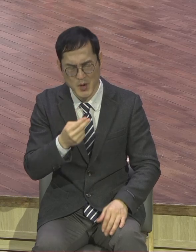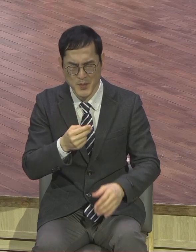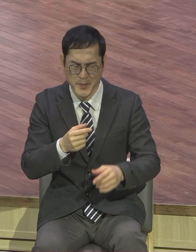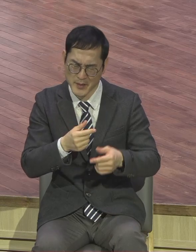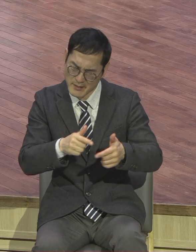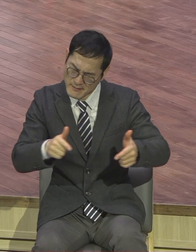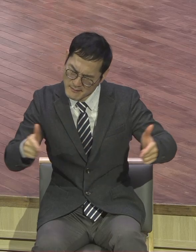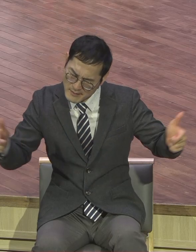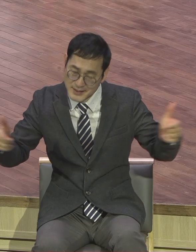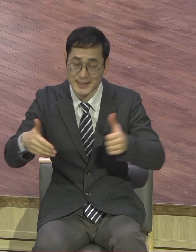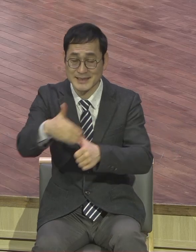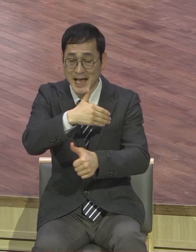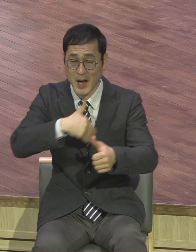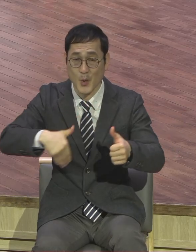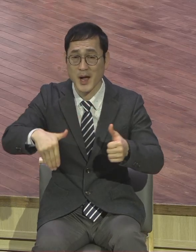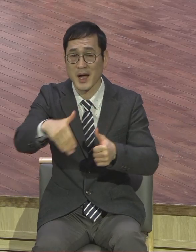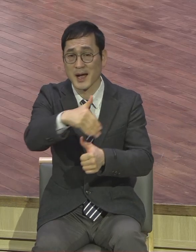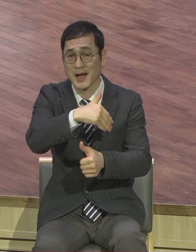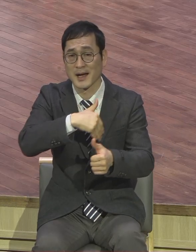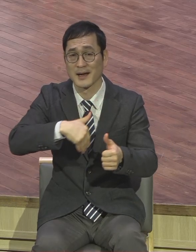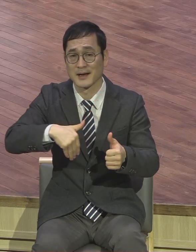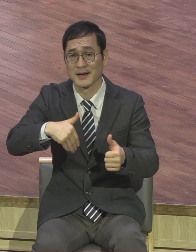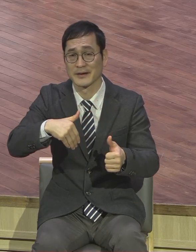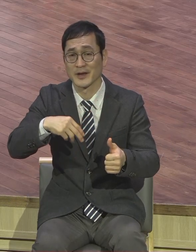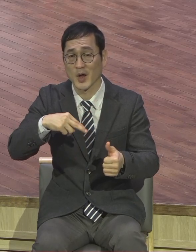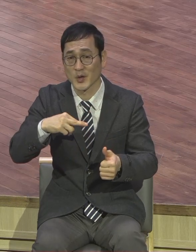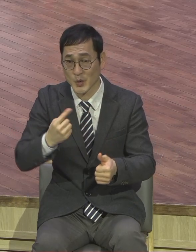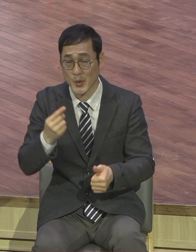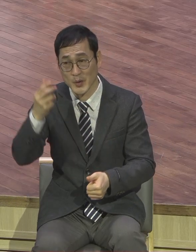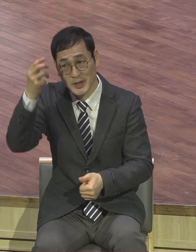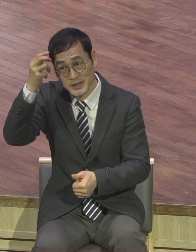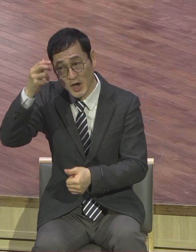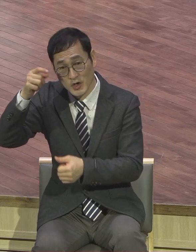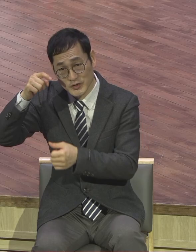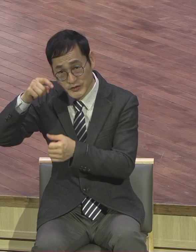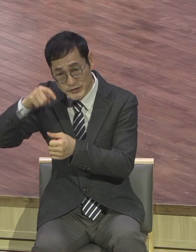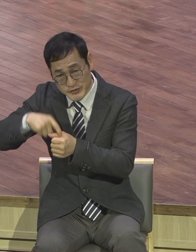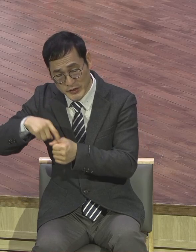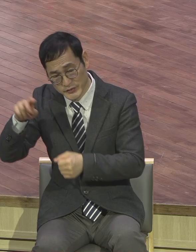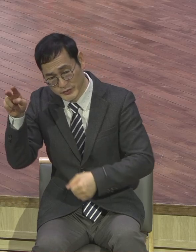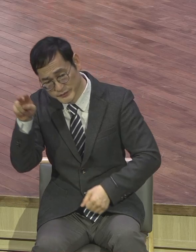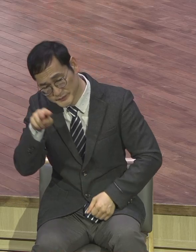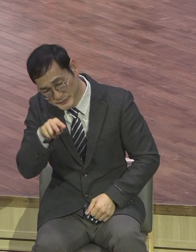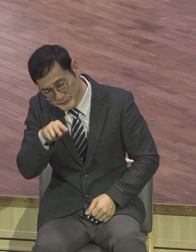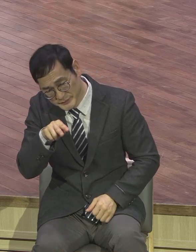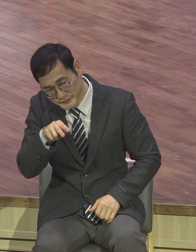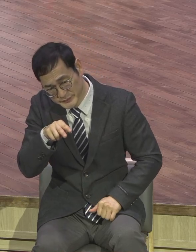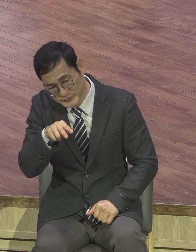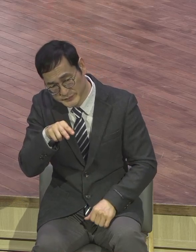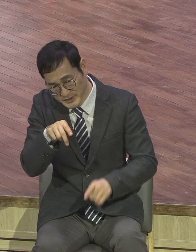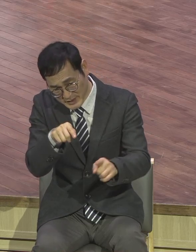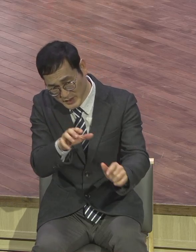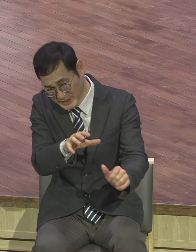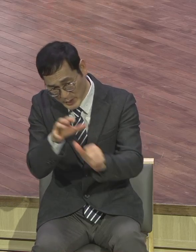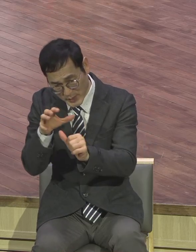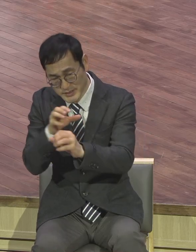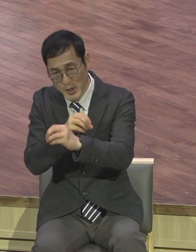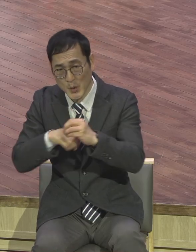영적 해석해야 돼요. 영적 해석을 해서 그것을 도리어 모여 성장의 기회로 삼아야 돼요.